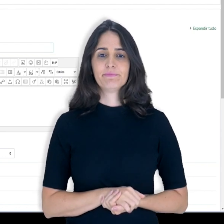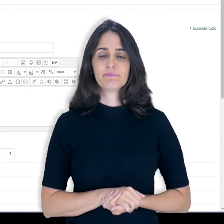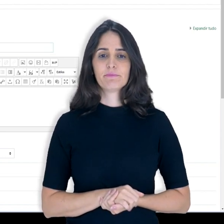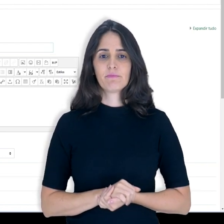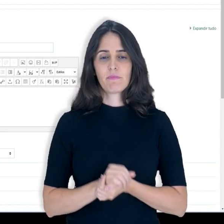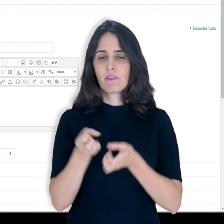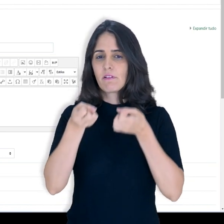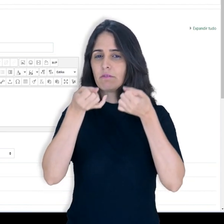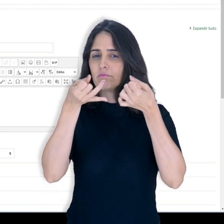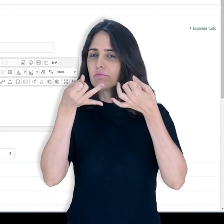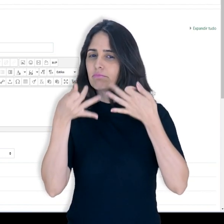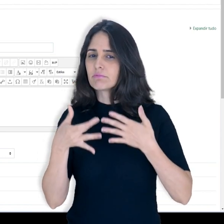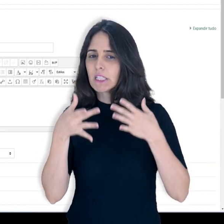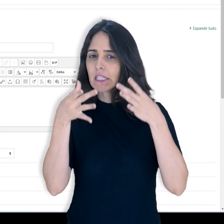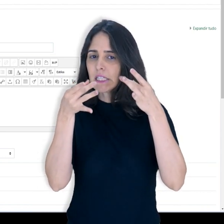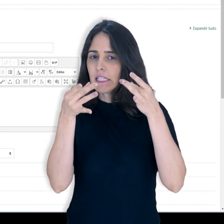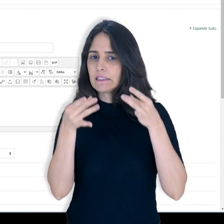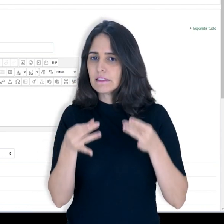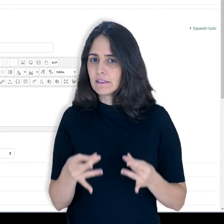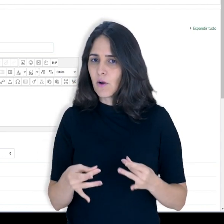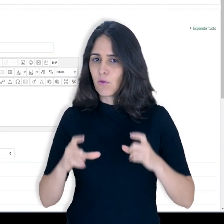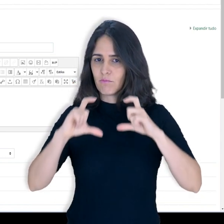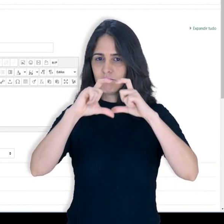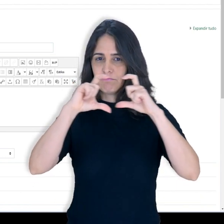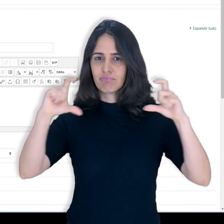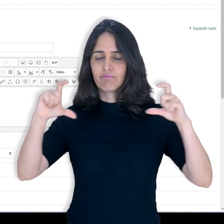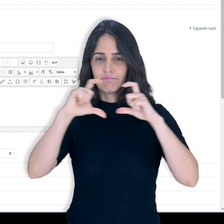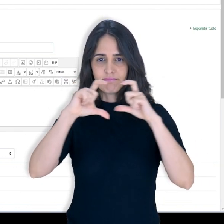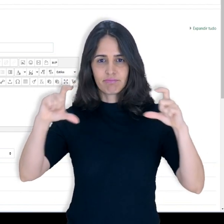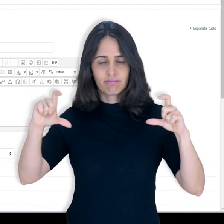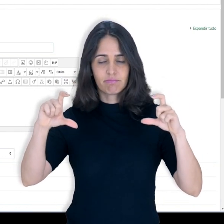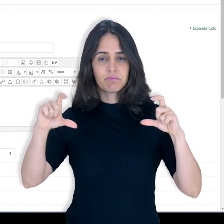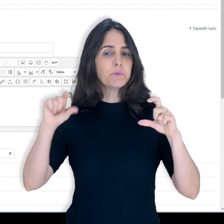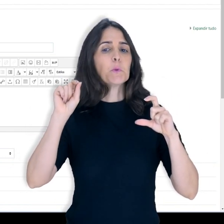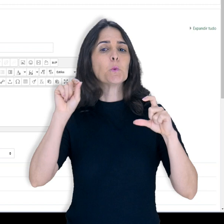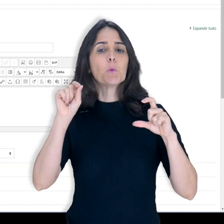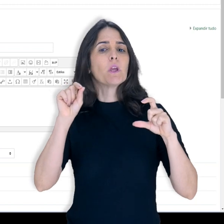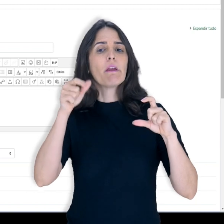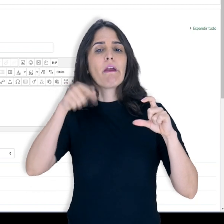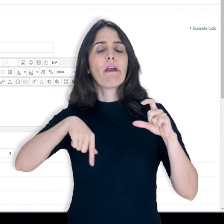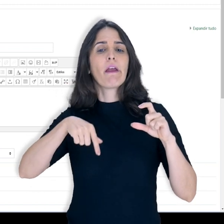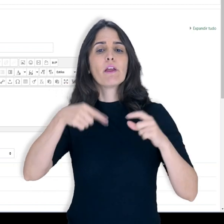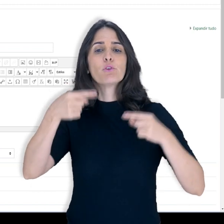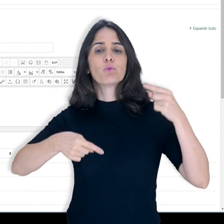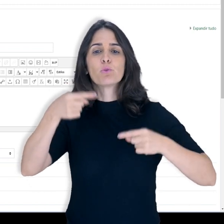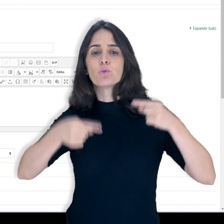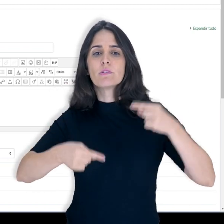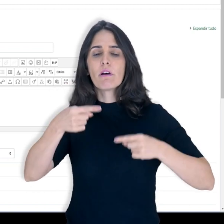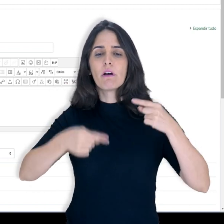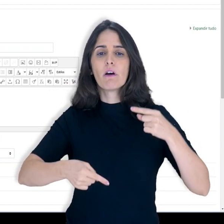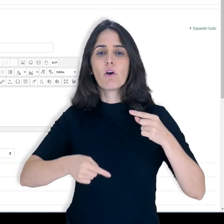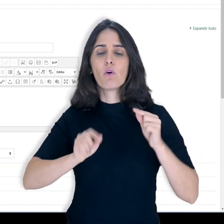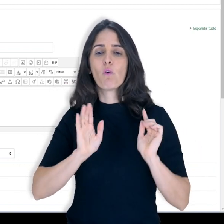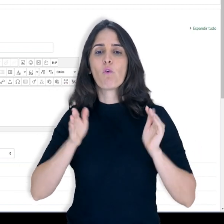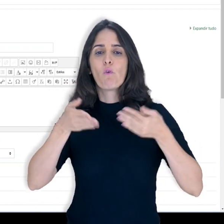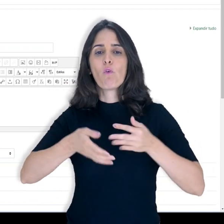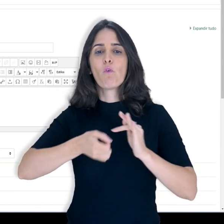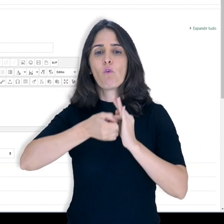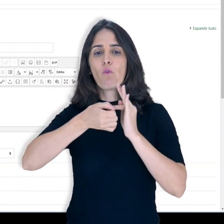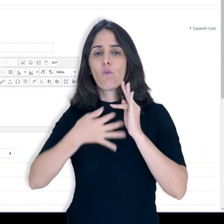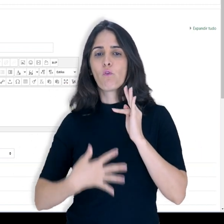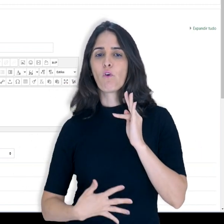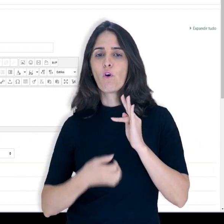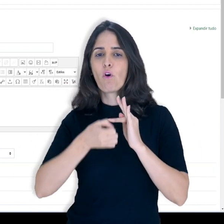A descrição para este fórum, ou seja, o enunciado deste fórum, o que vai ser discutido